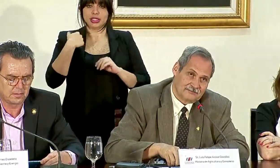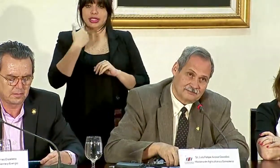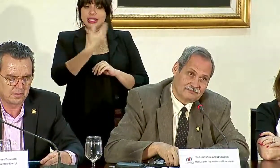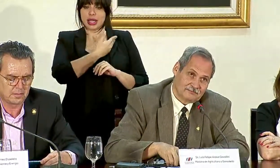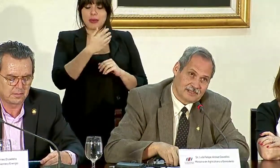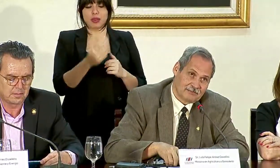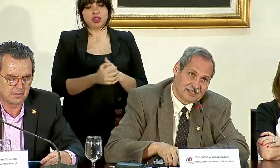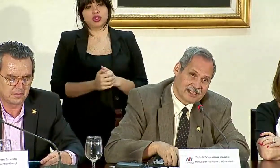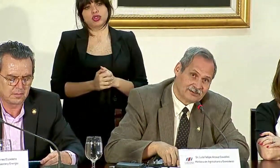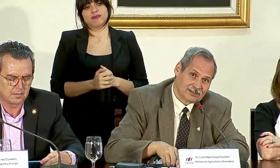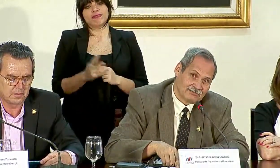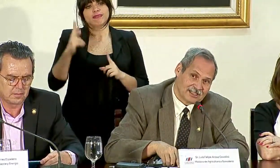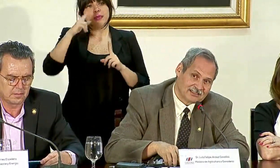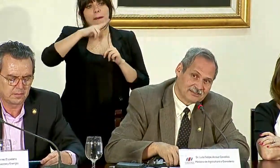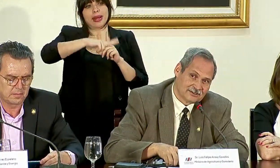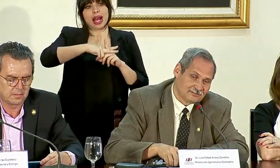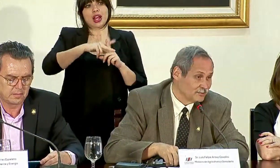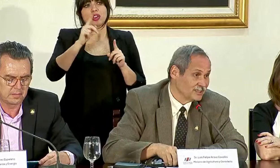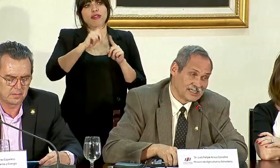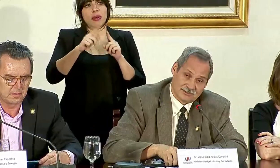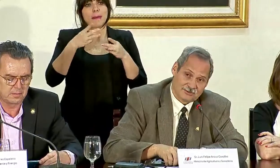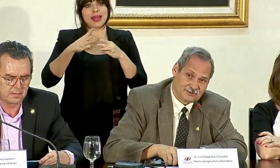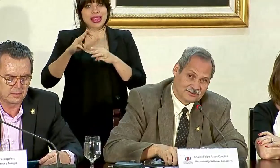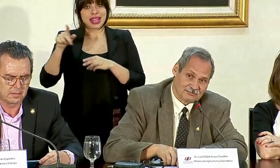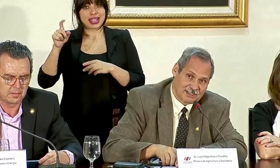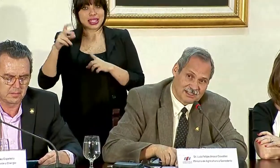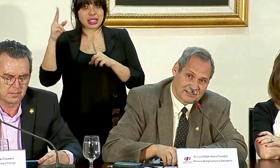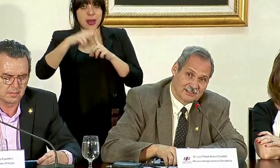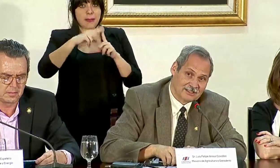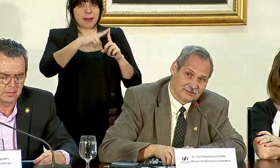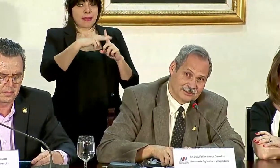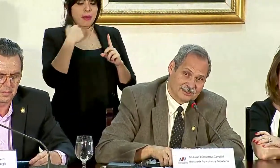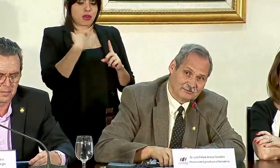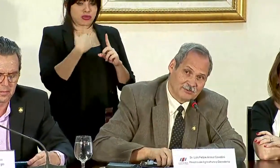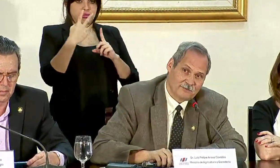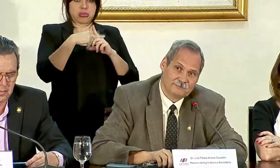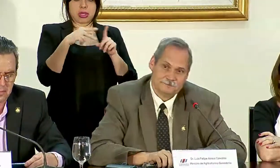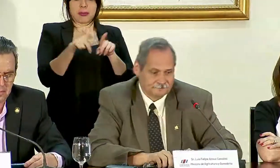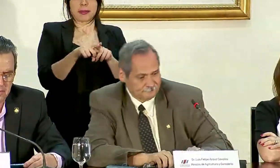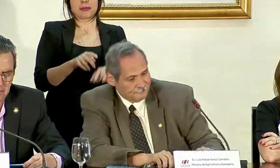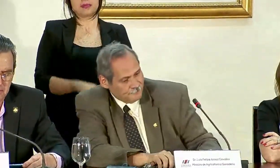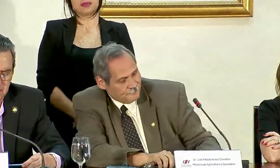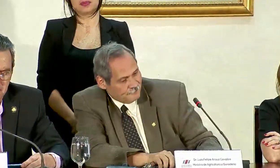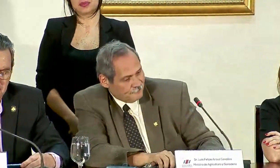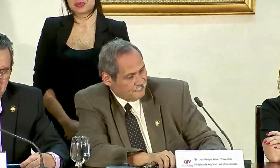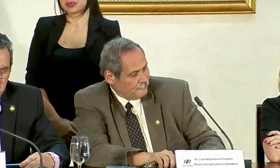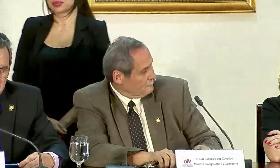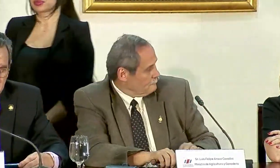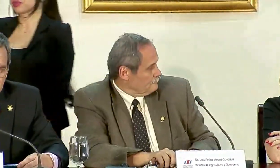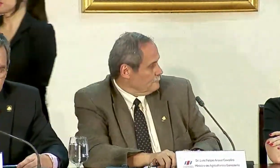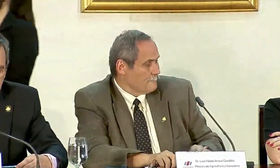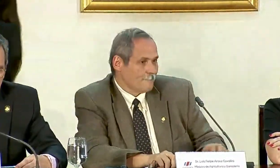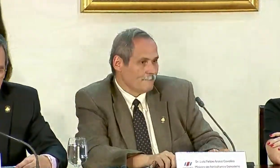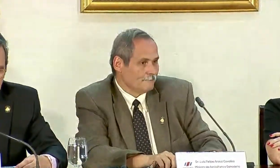aplicando las medidas que corresponden y que a nosotros nos aplican todo el tiempo. Gracias. Jaime.